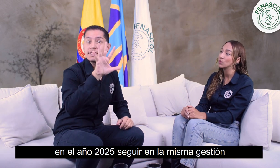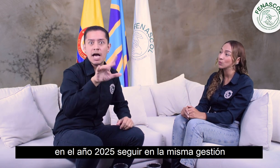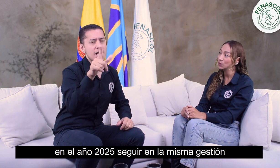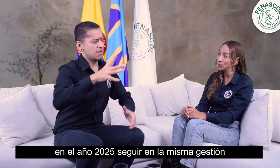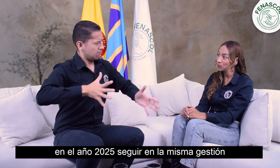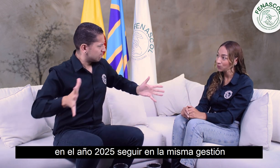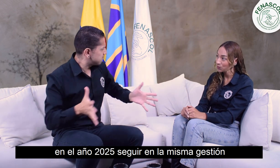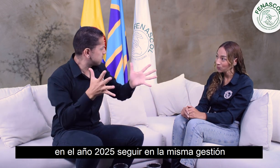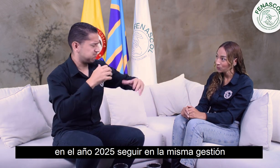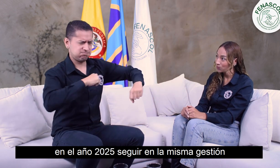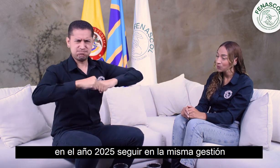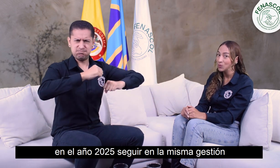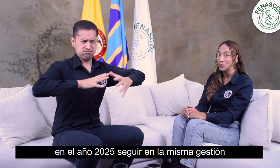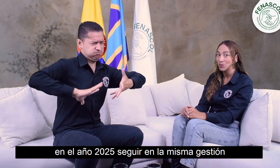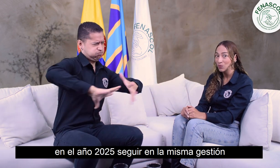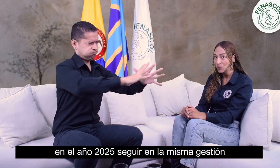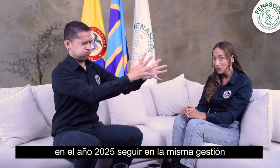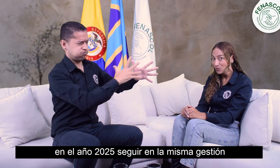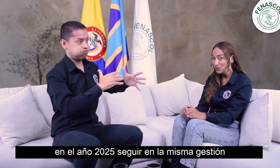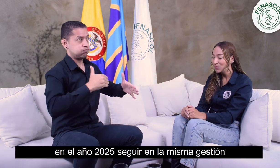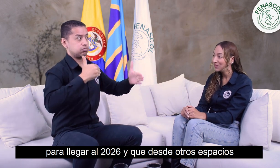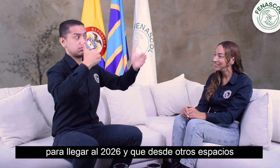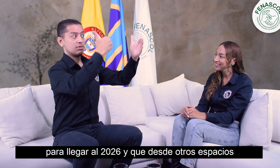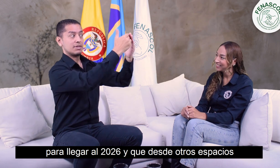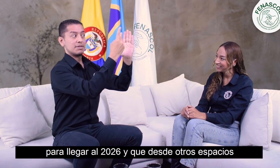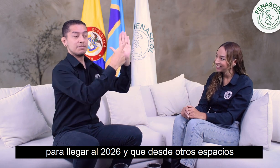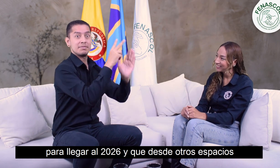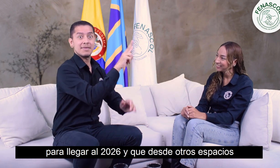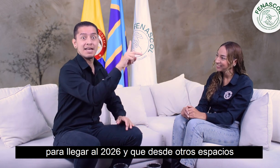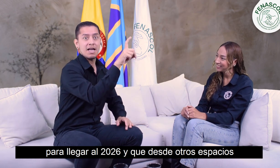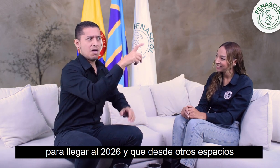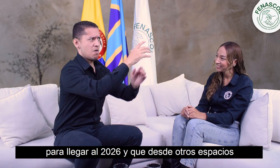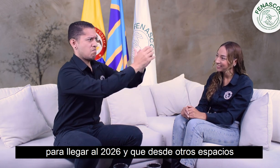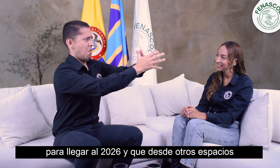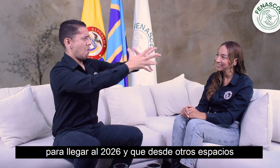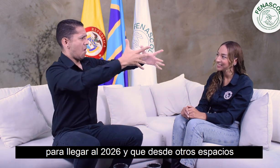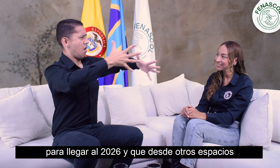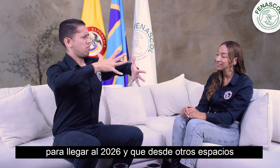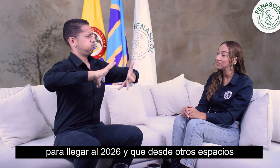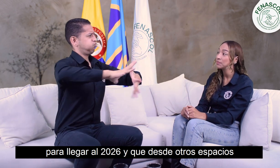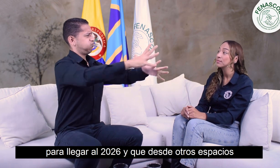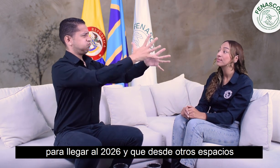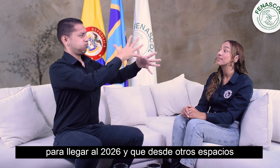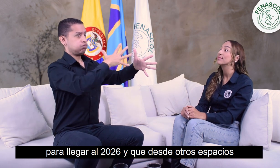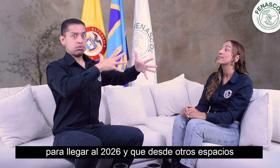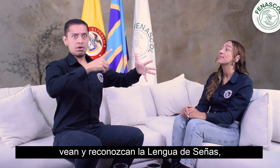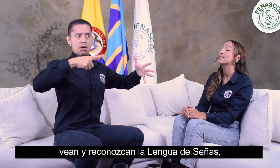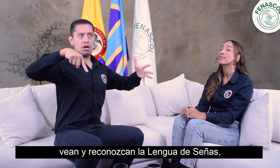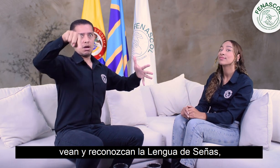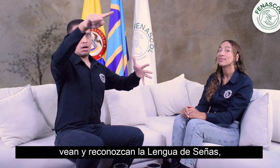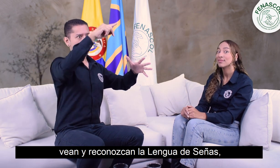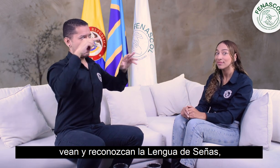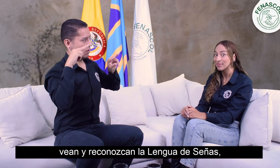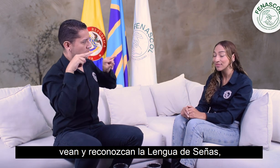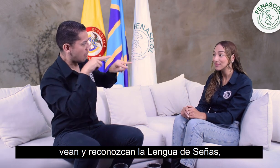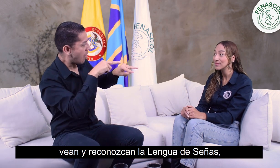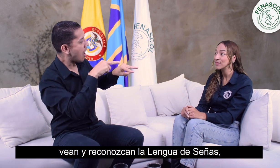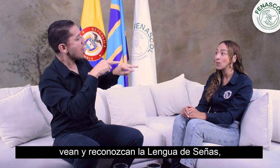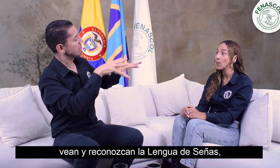2025, seguir en la misma gestión para llegar al 2026 y que desde otros espacios vean y reconozcan la lengua